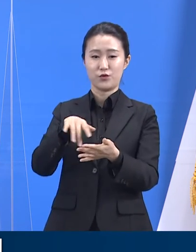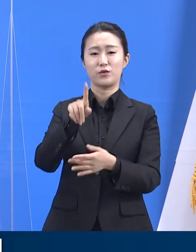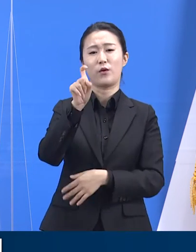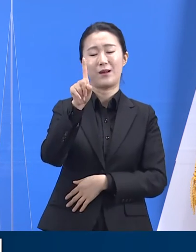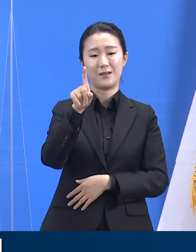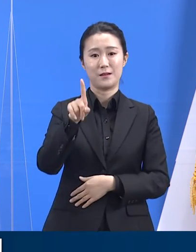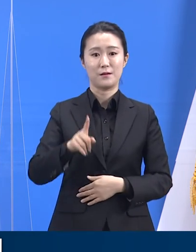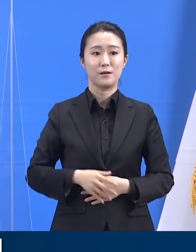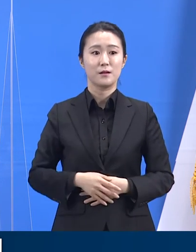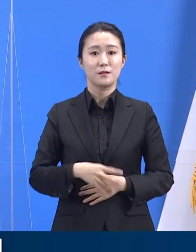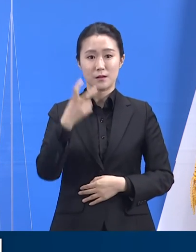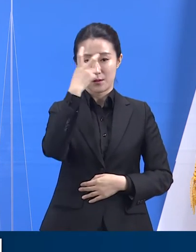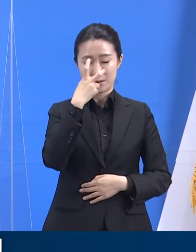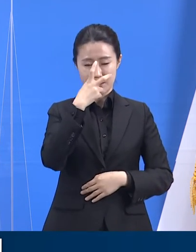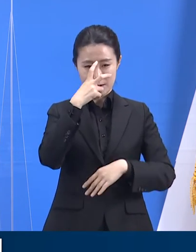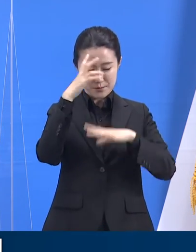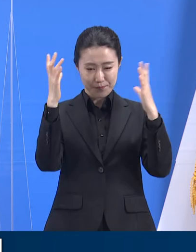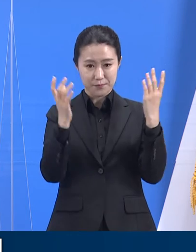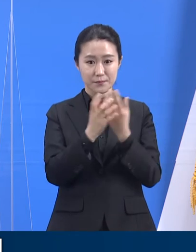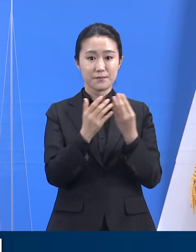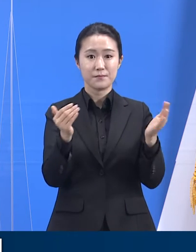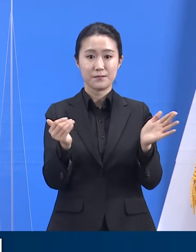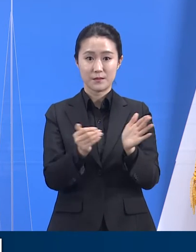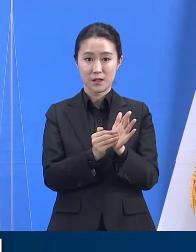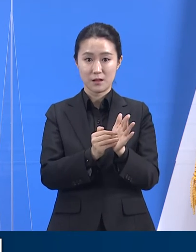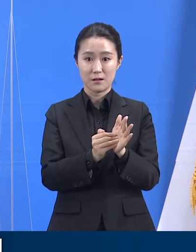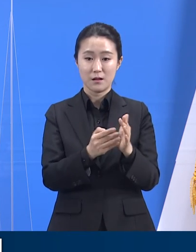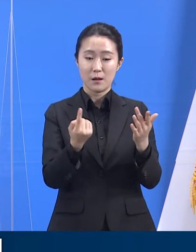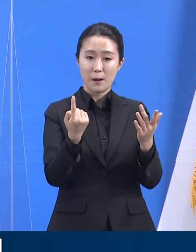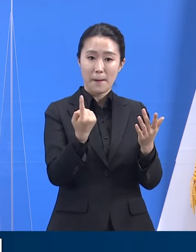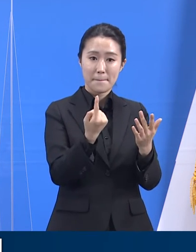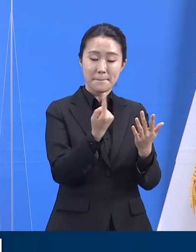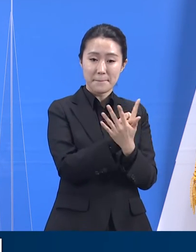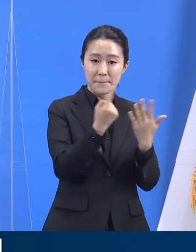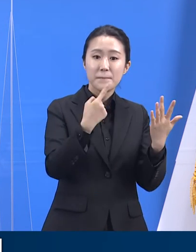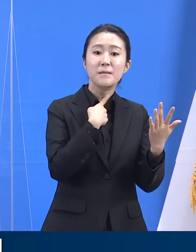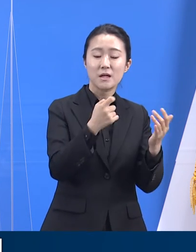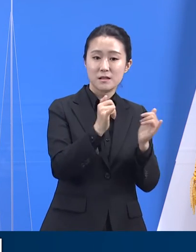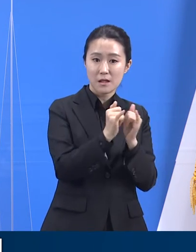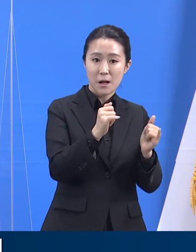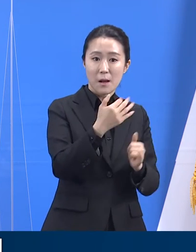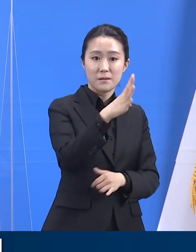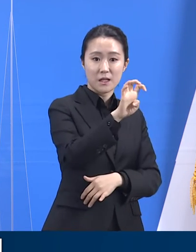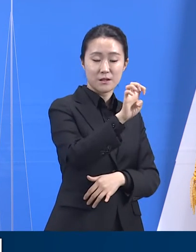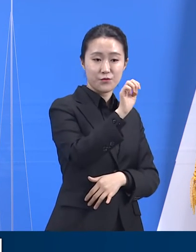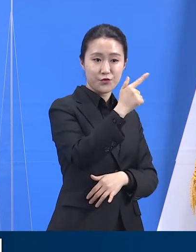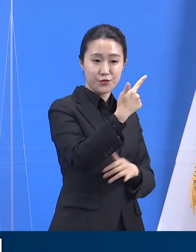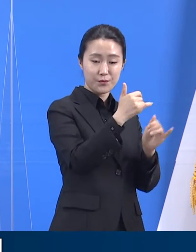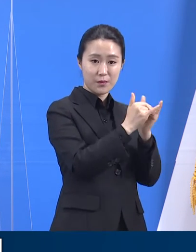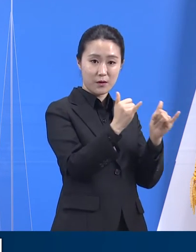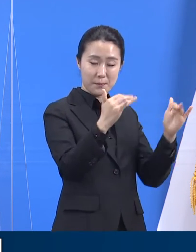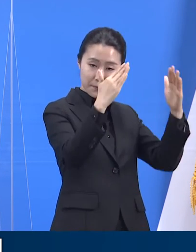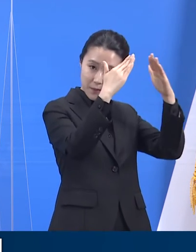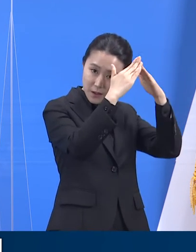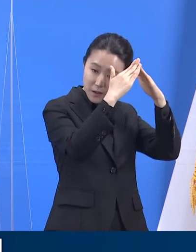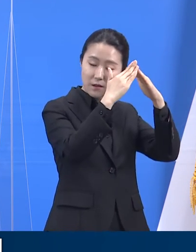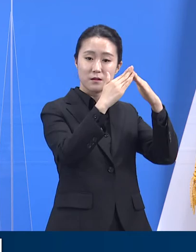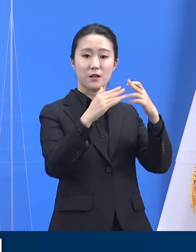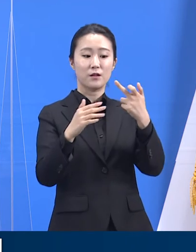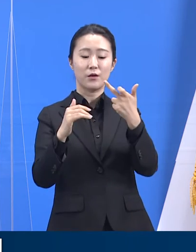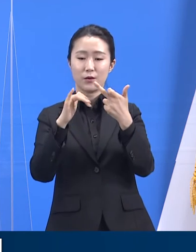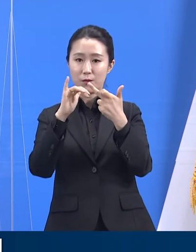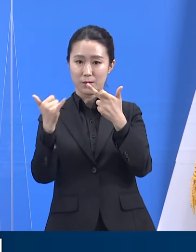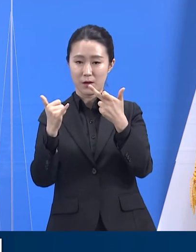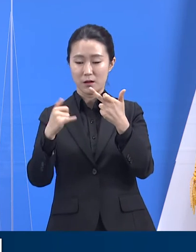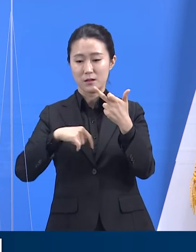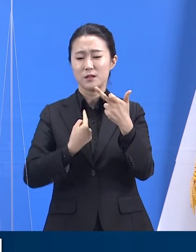실시했으며, 접촉자 분류에 따라 46명은 자가격리, 17명은 능동감시, 2명은